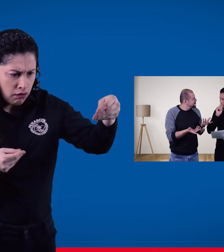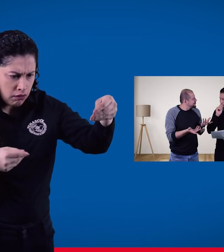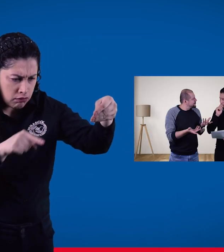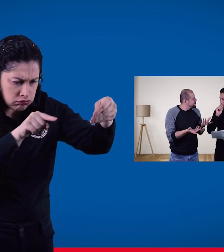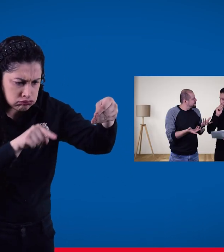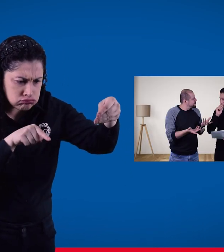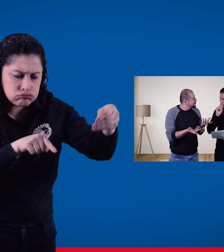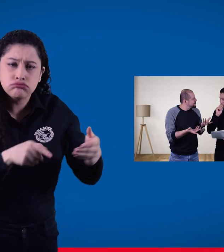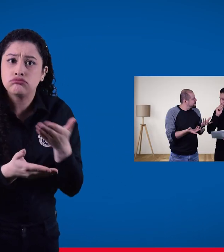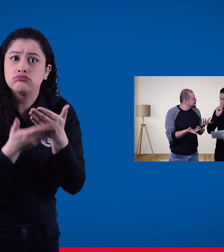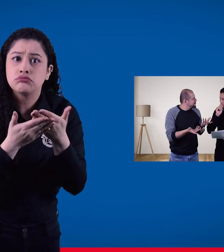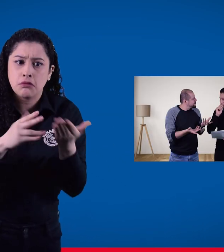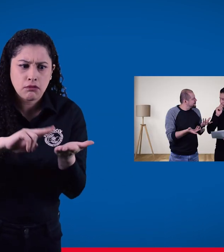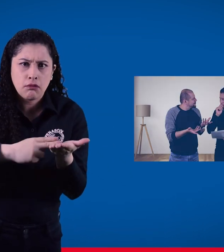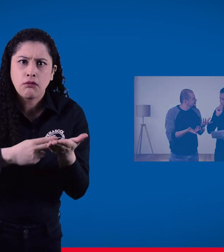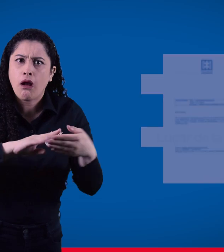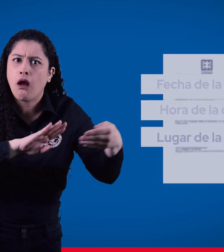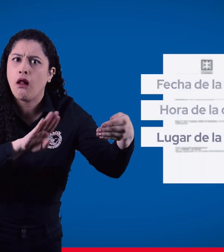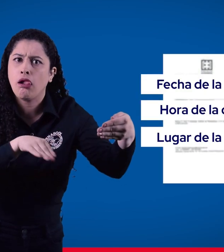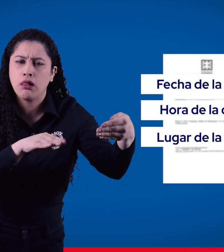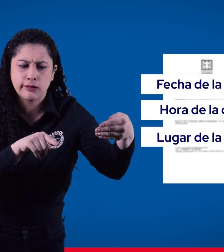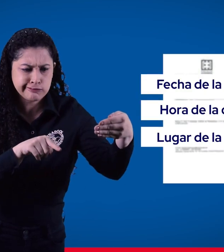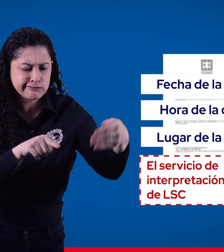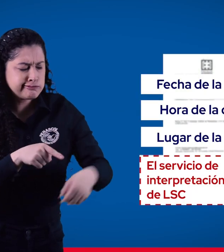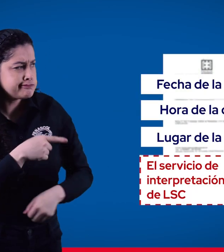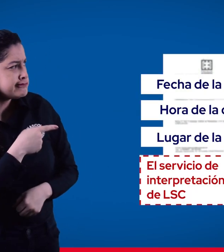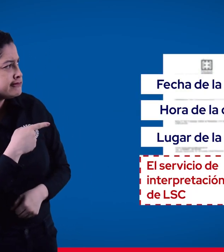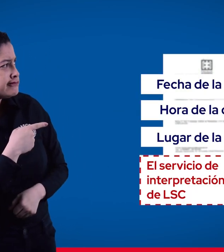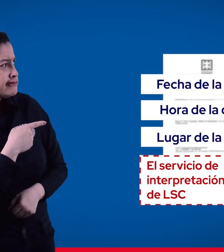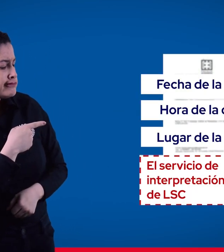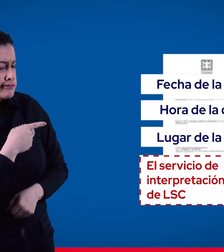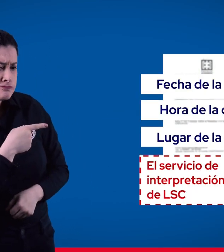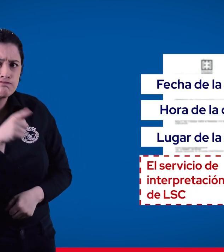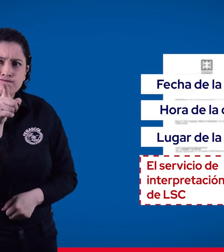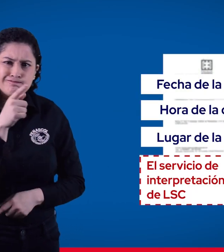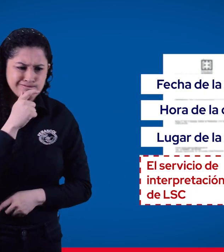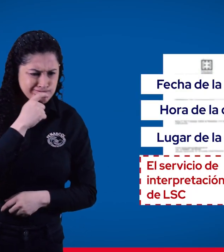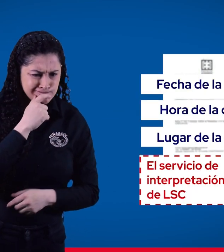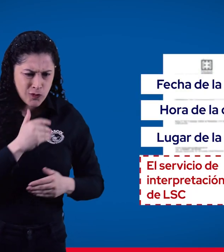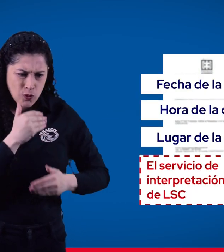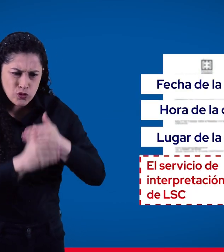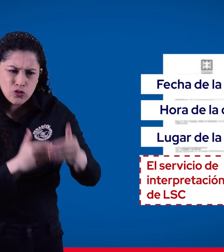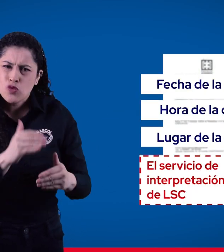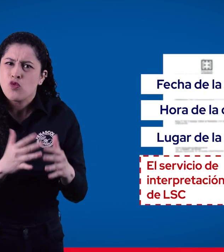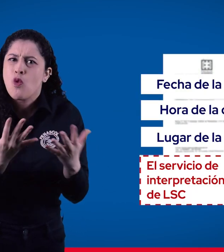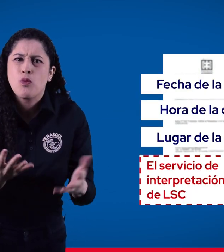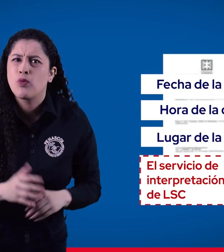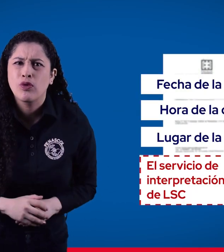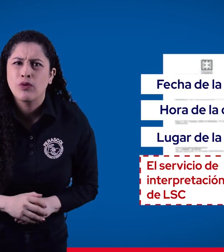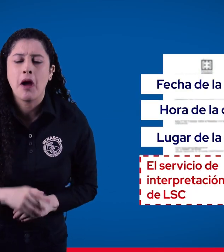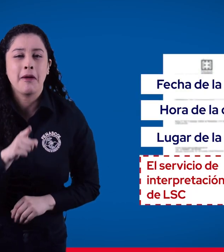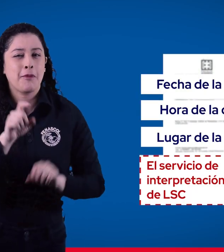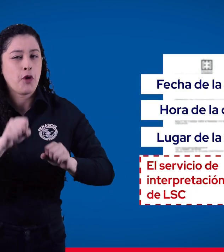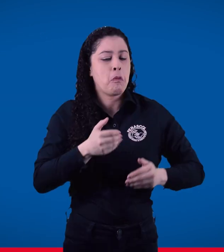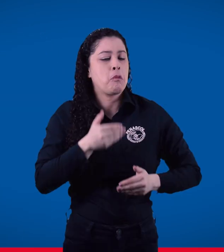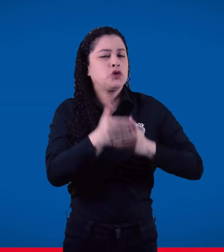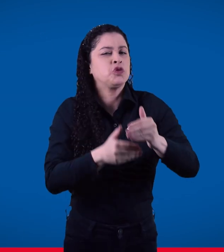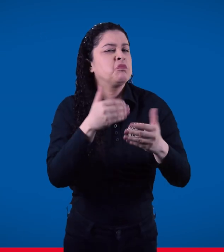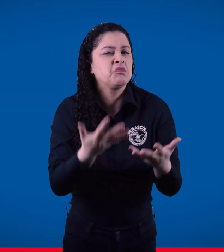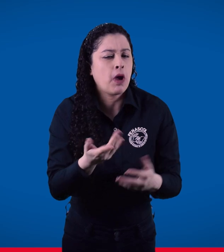Fiscalía y no esté notificado que contará con el servicio de interpretación, ¿qué se puede hacer? Puede enviar